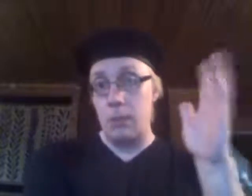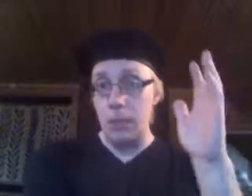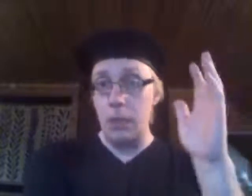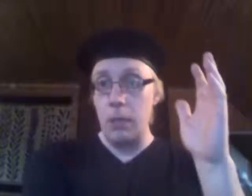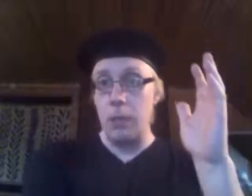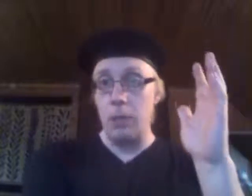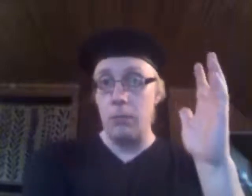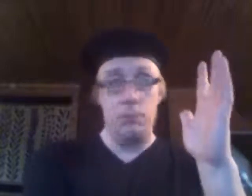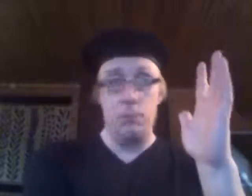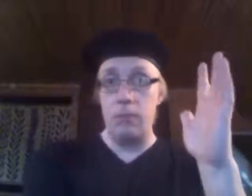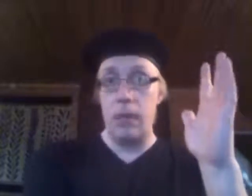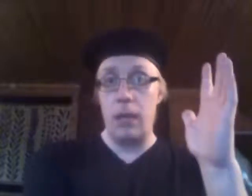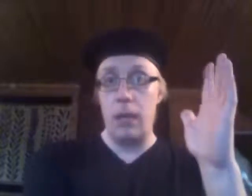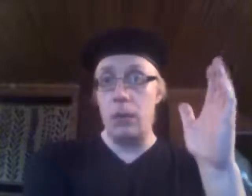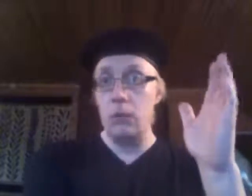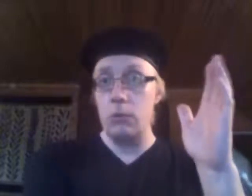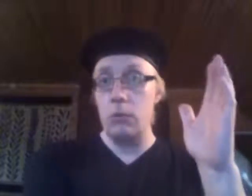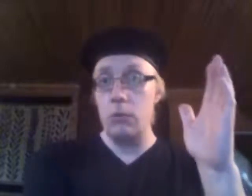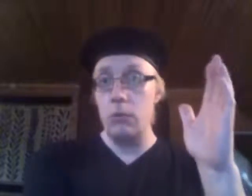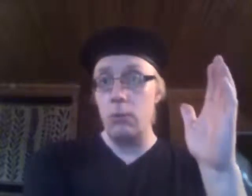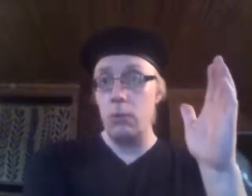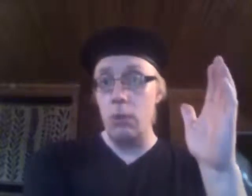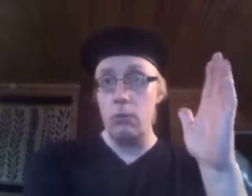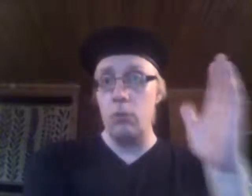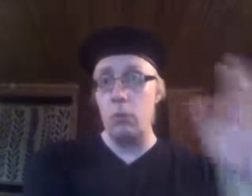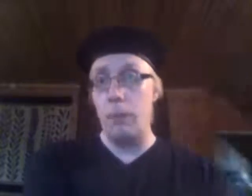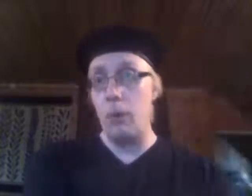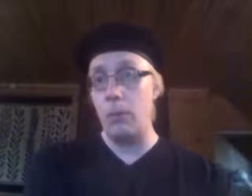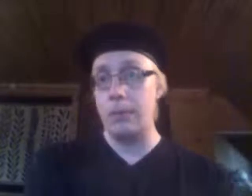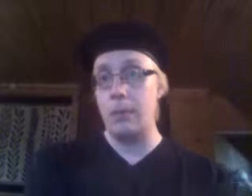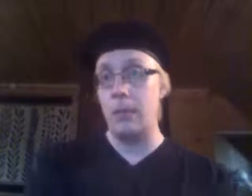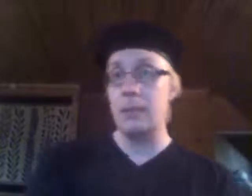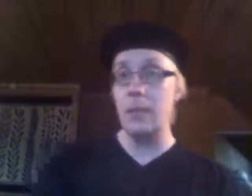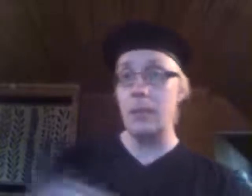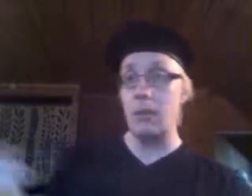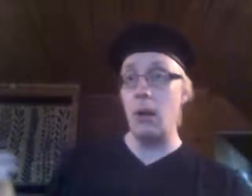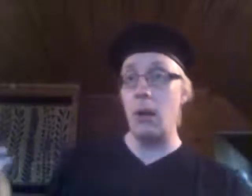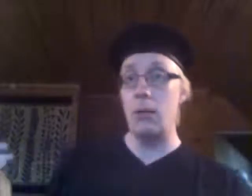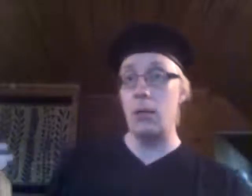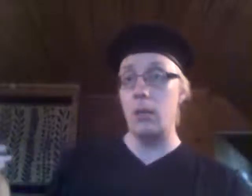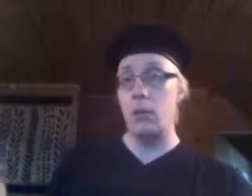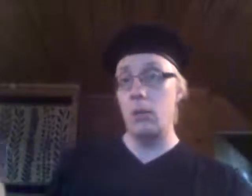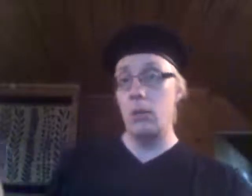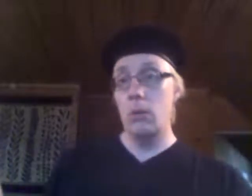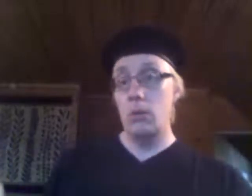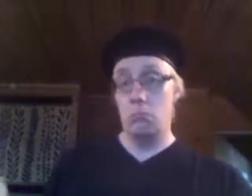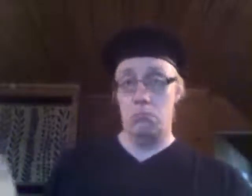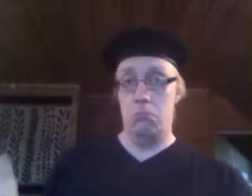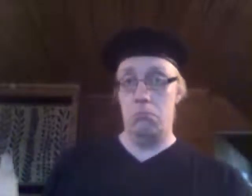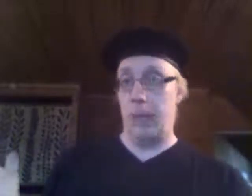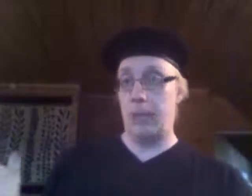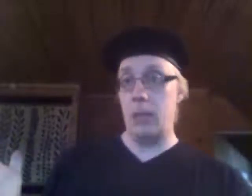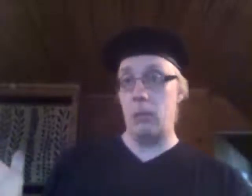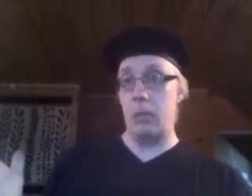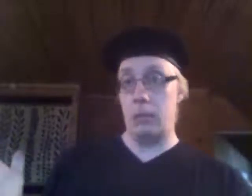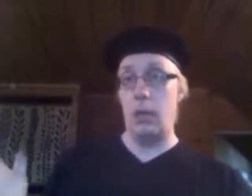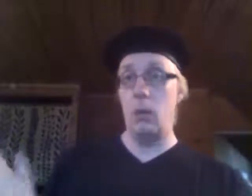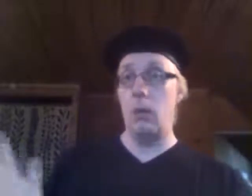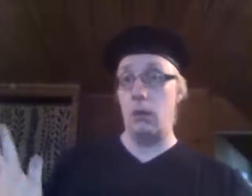Britanniaa vierailuja. Nyt toi Lontoon pormestari Sadikaan päättänyt, että se haluaa